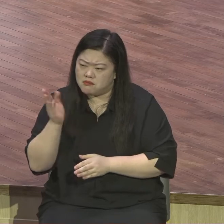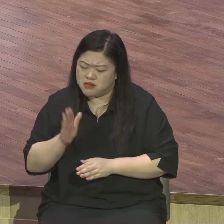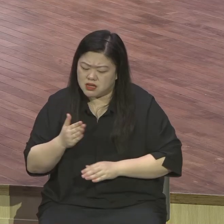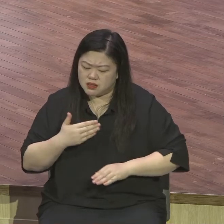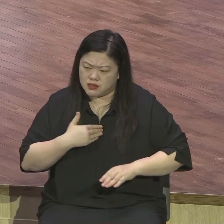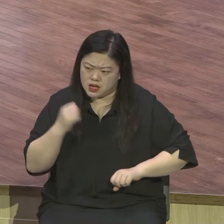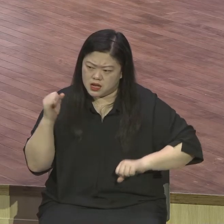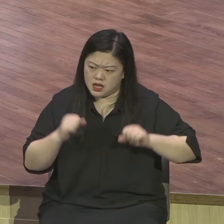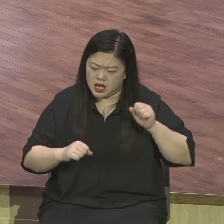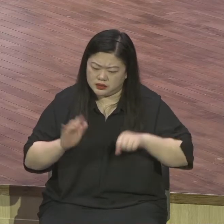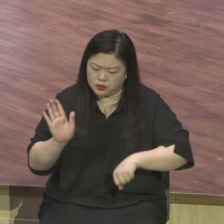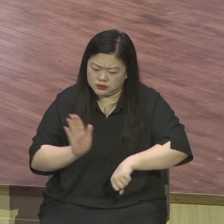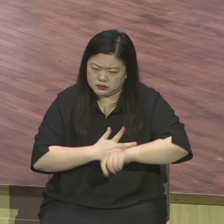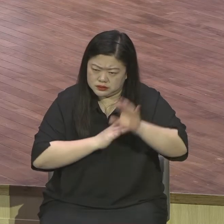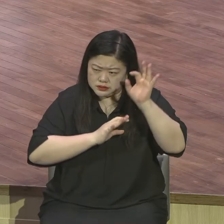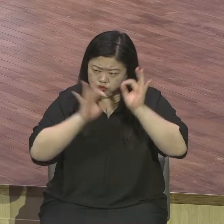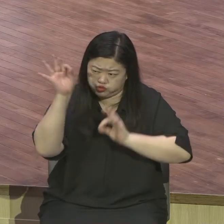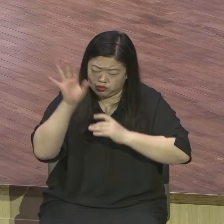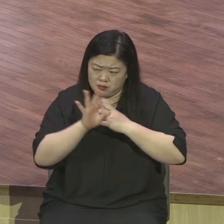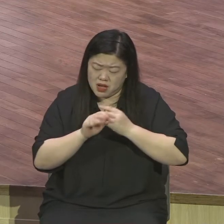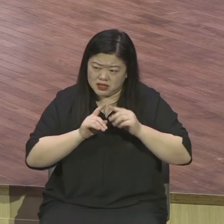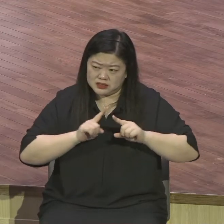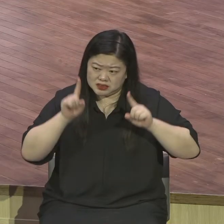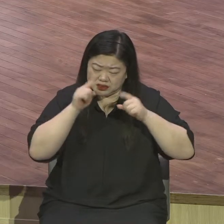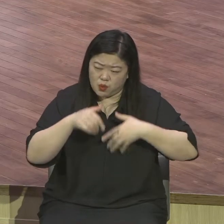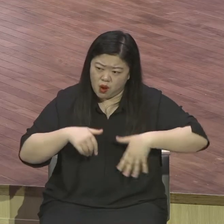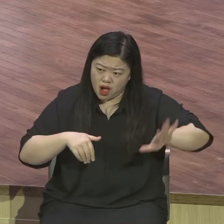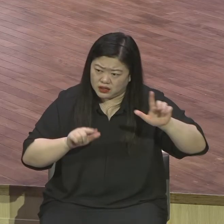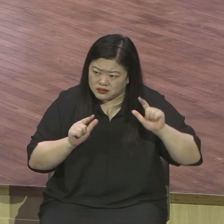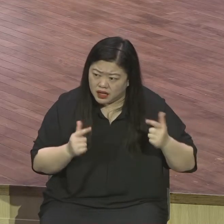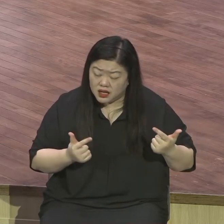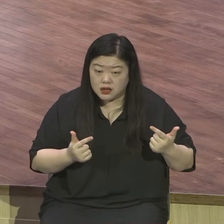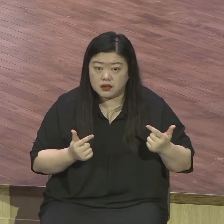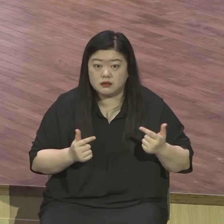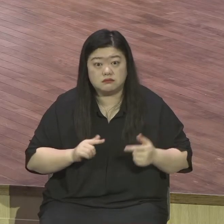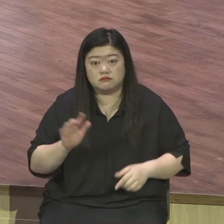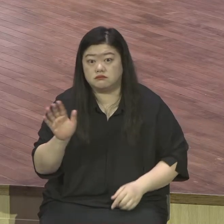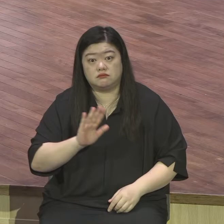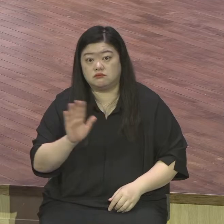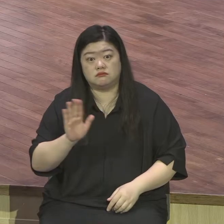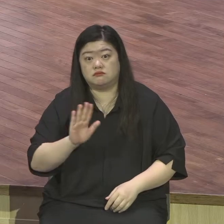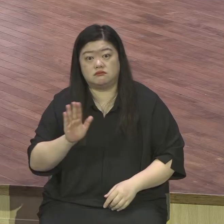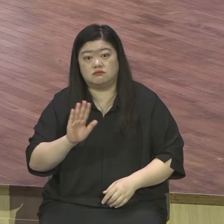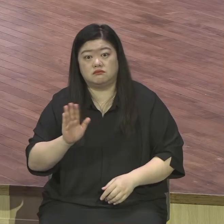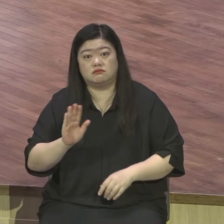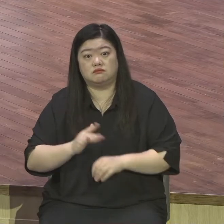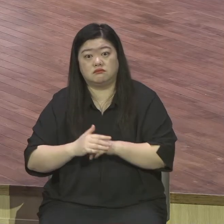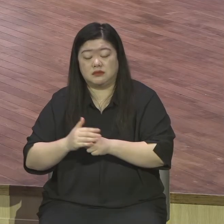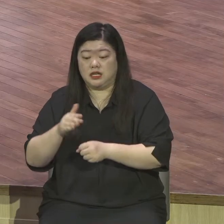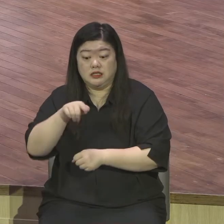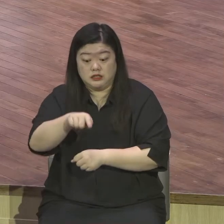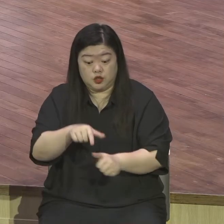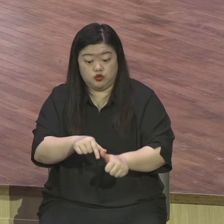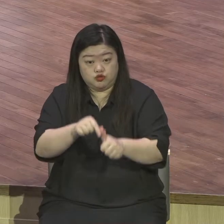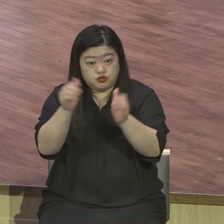구원받은 성도는 영원 보장이에요 누가 뭐라 그래도 이 다섯 가지